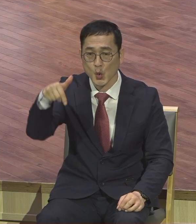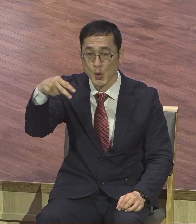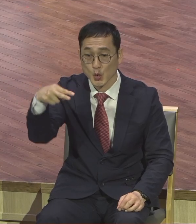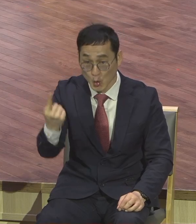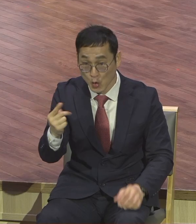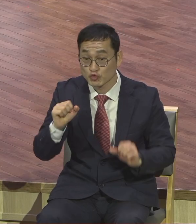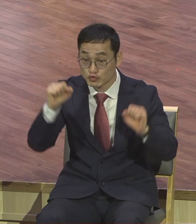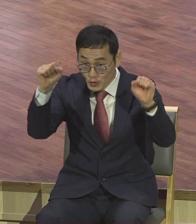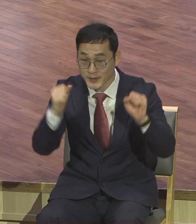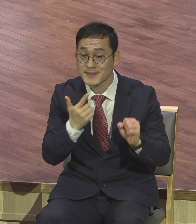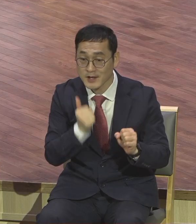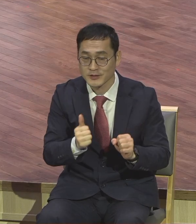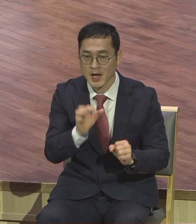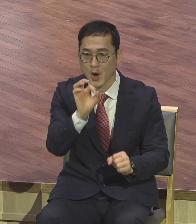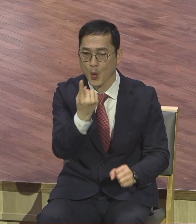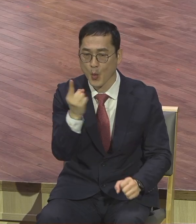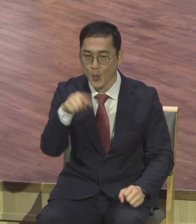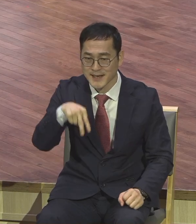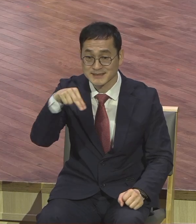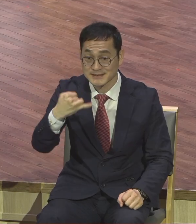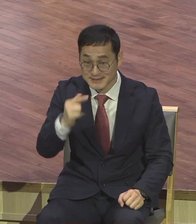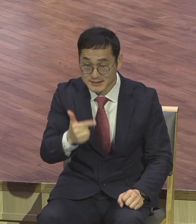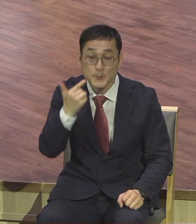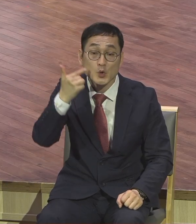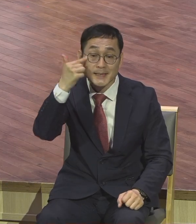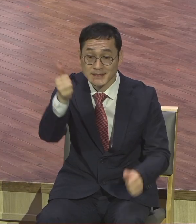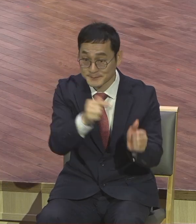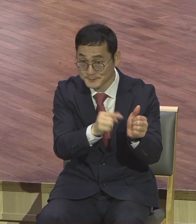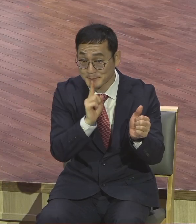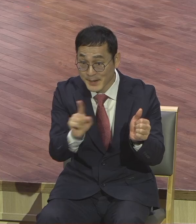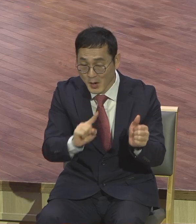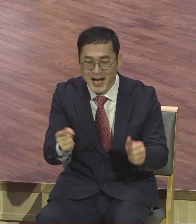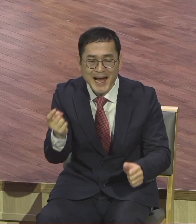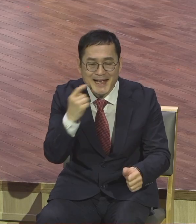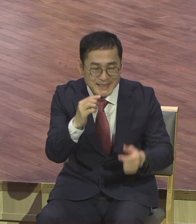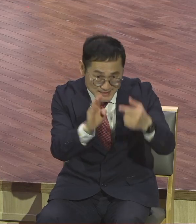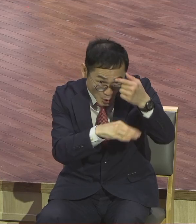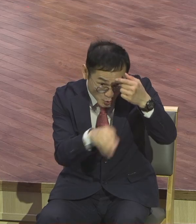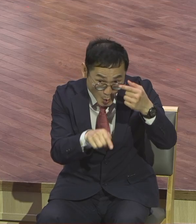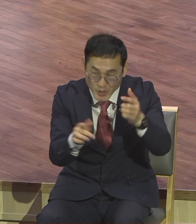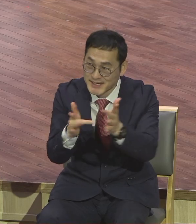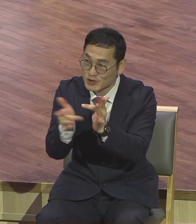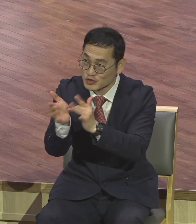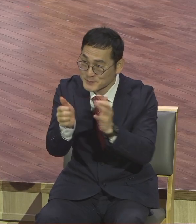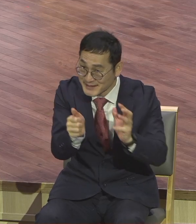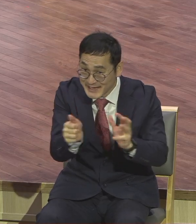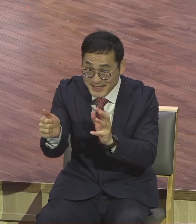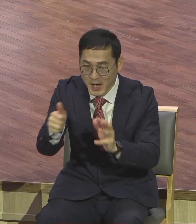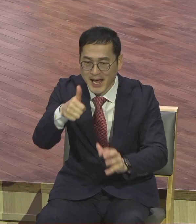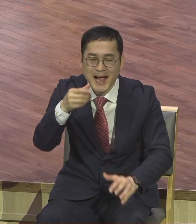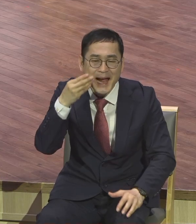목사님은 이런 말을 했습니다. 가짜 성도들은 예수님을 따라 감난산까지는 갈 수 있어도